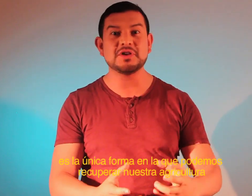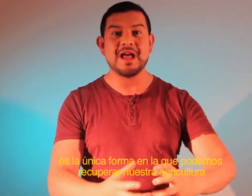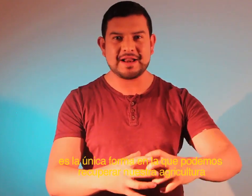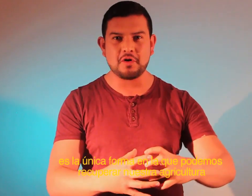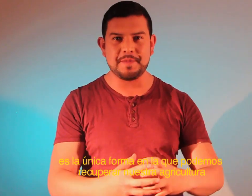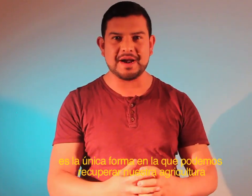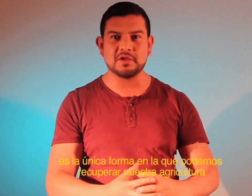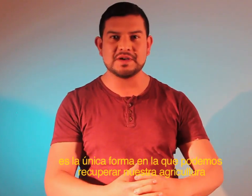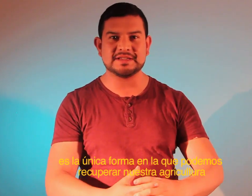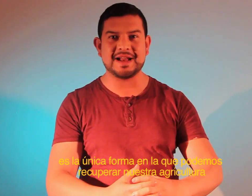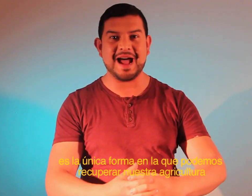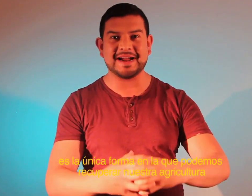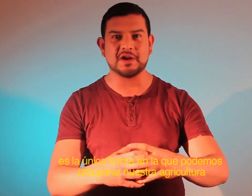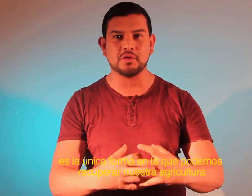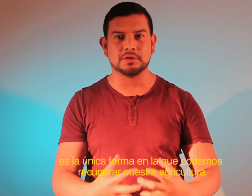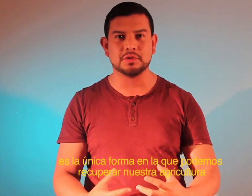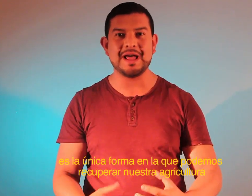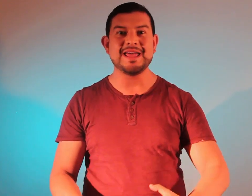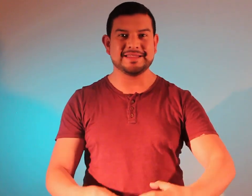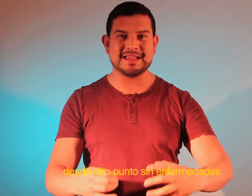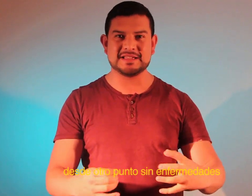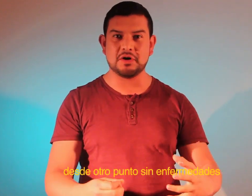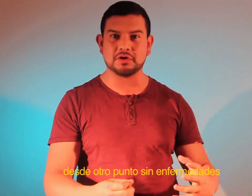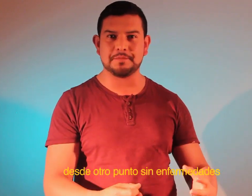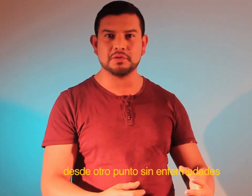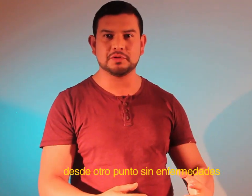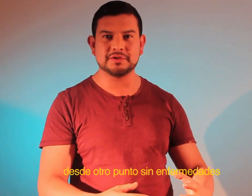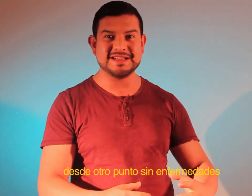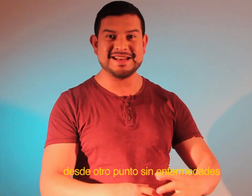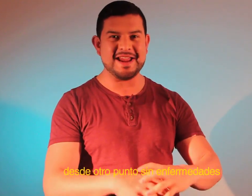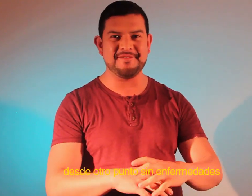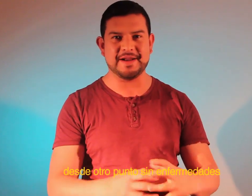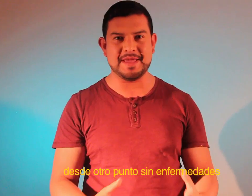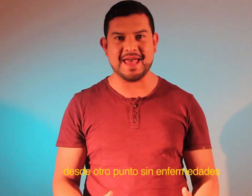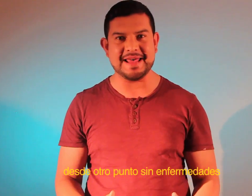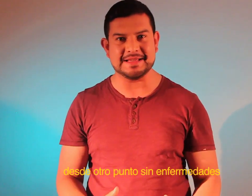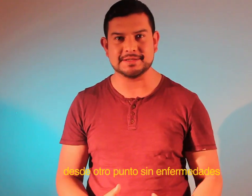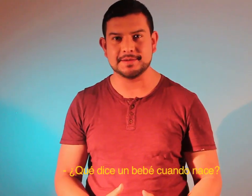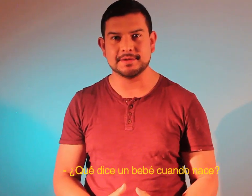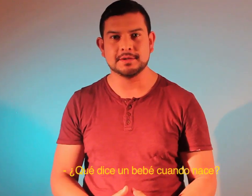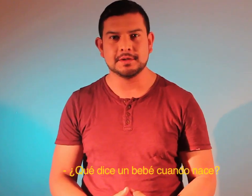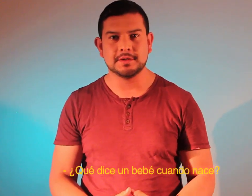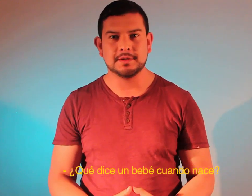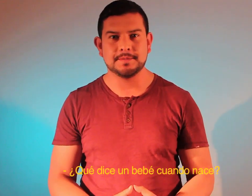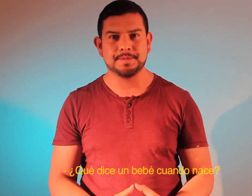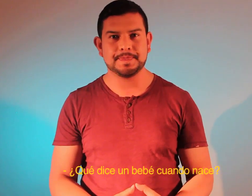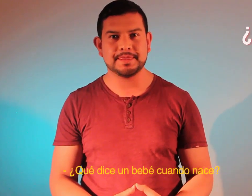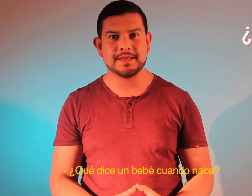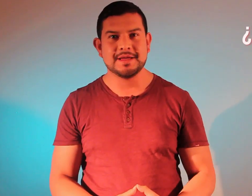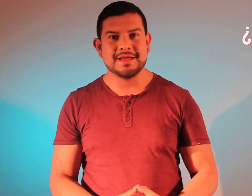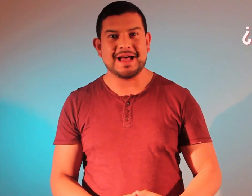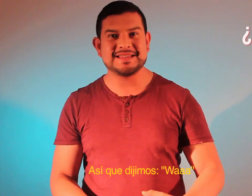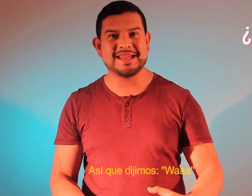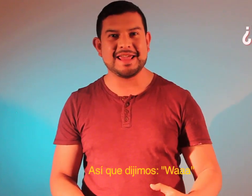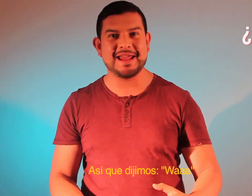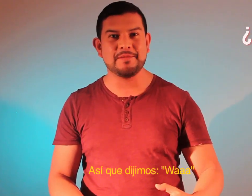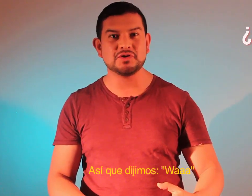recuperar nuestra agricultura desde otro punto sin enfermedades. ¿Qué dice un bebé cuando nace? Así que dijimos,